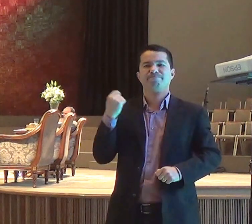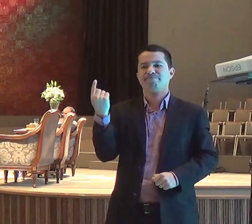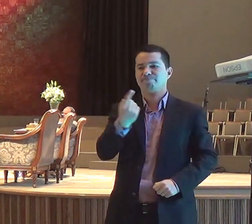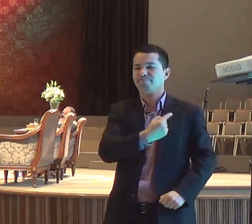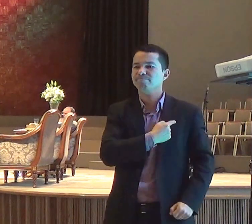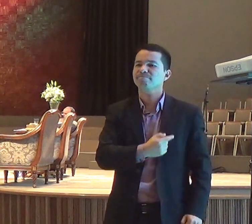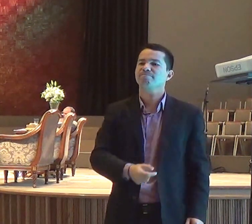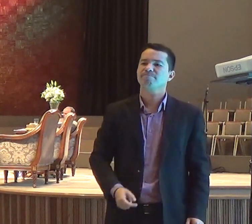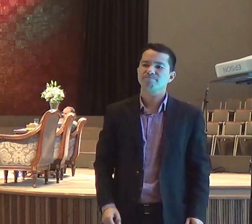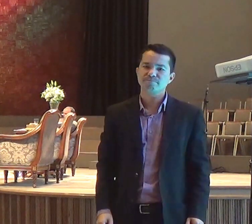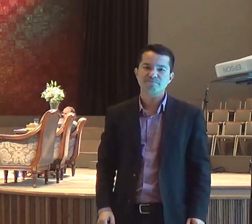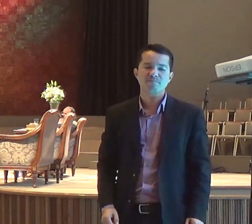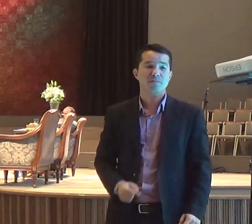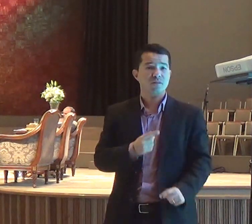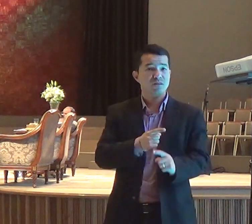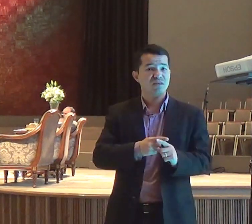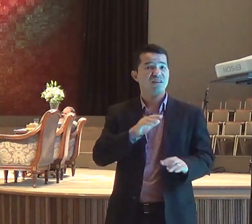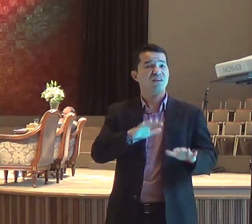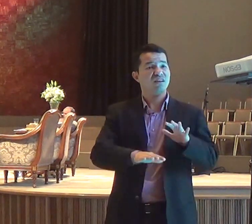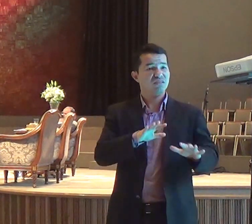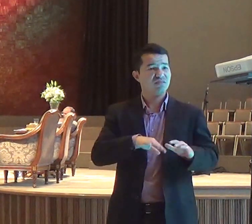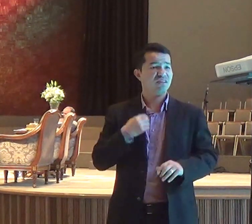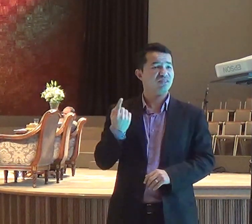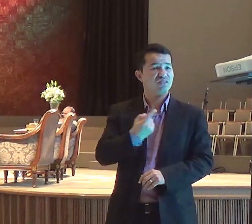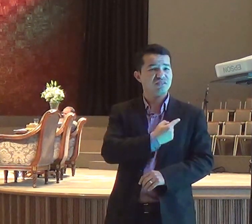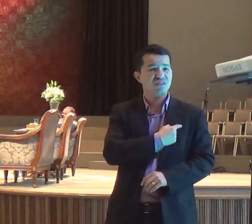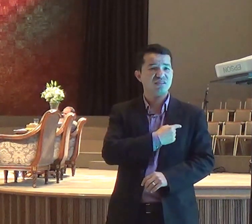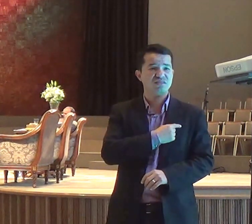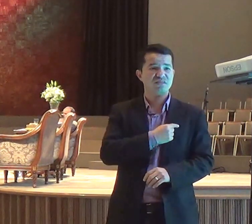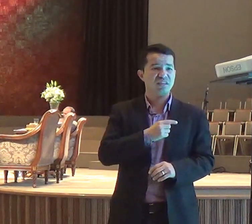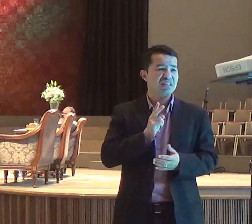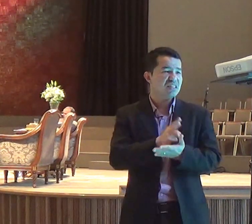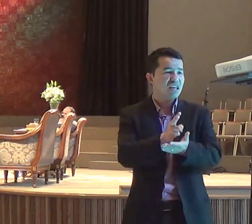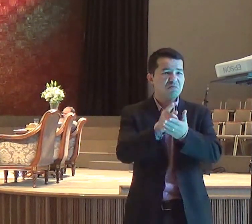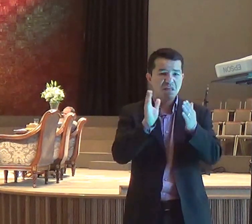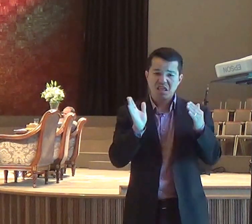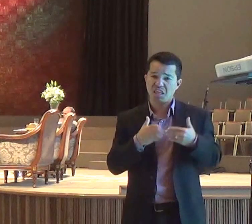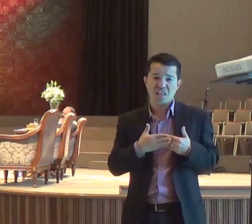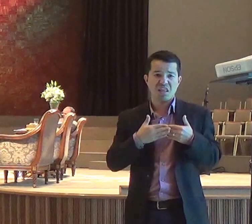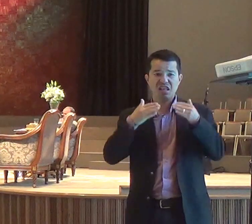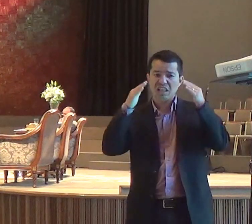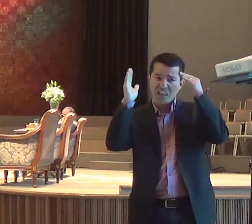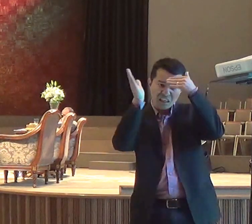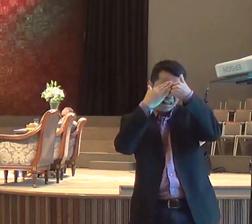senão a gente para de ouvir a voz de Deus, e o fogo de Deus não desce sobre o altar,